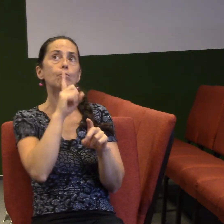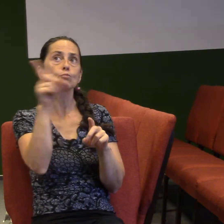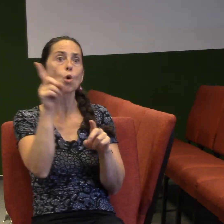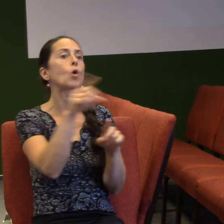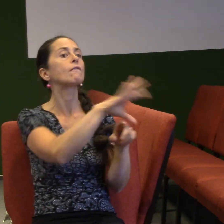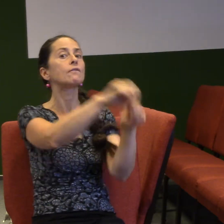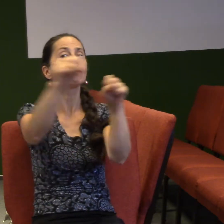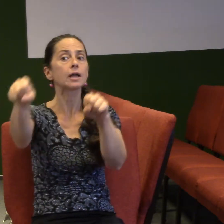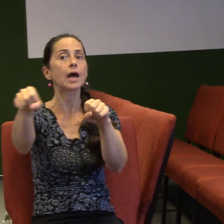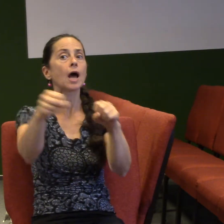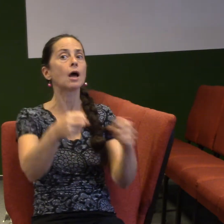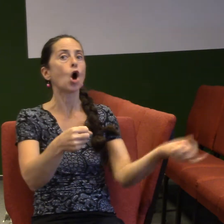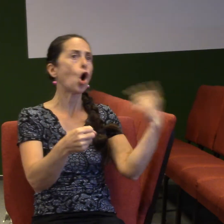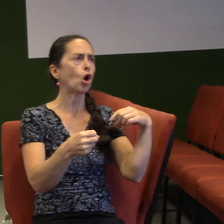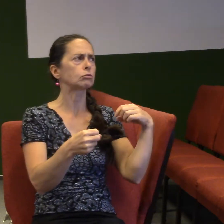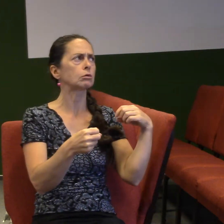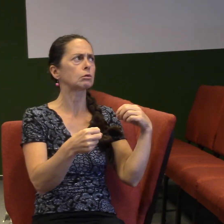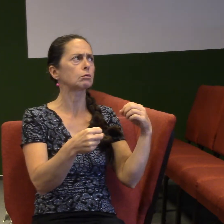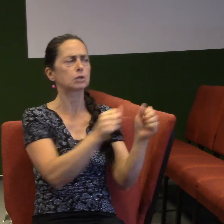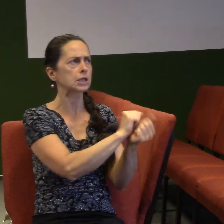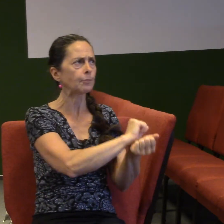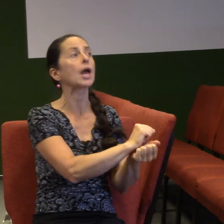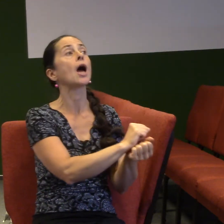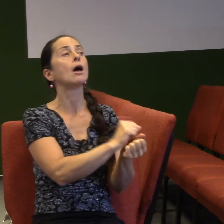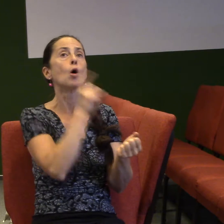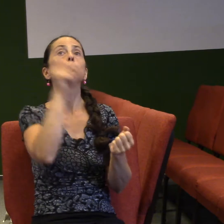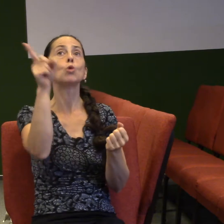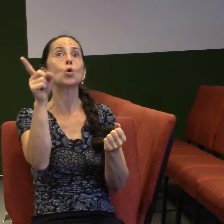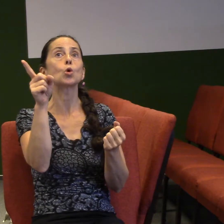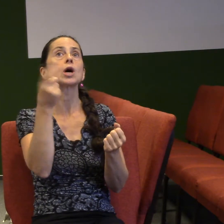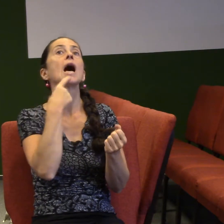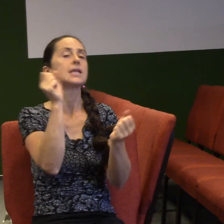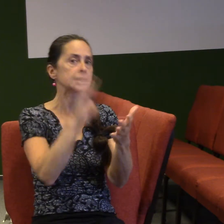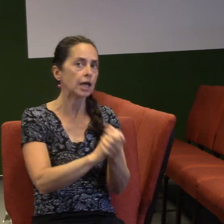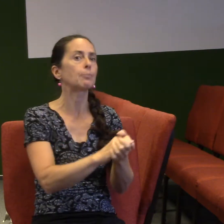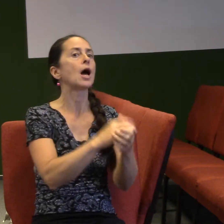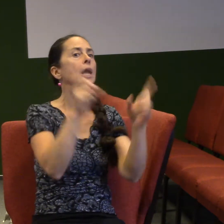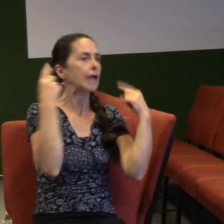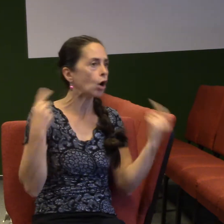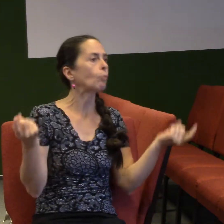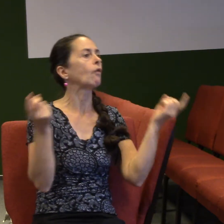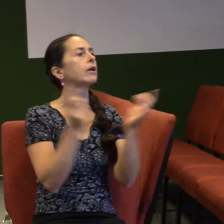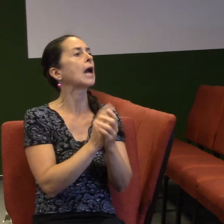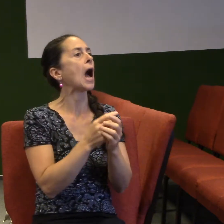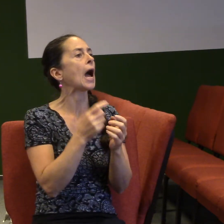zaslíbil Abrahamovi, Izákovi a Jákovovi. A když jsem to četl, teď nedávno, tak se mě to